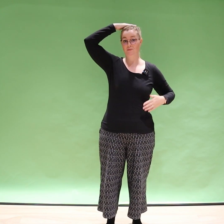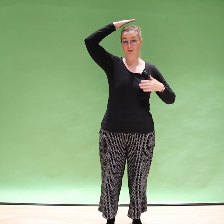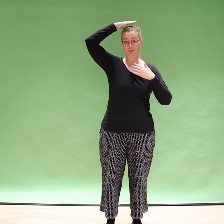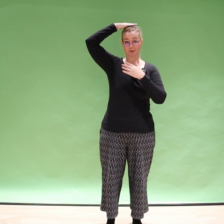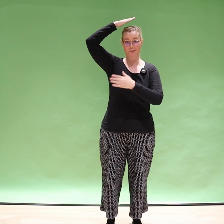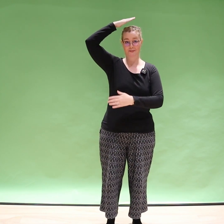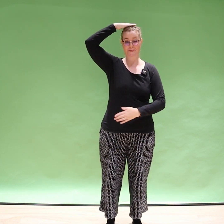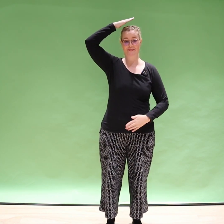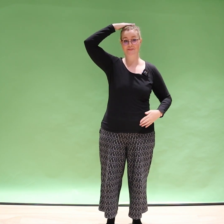multa sujuu.